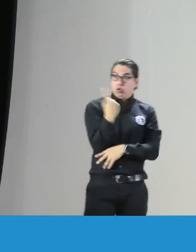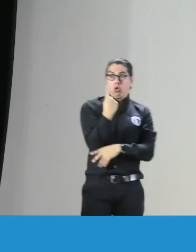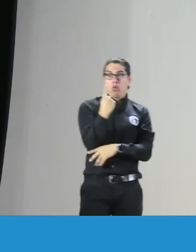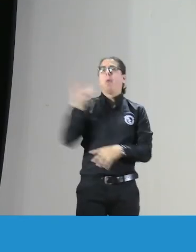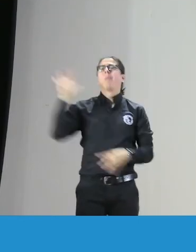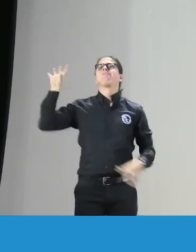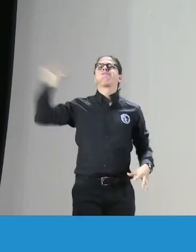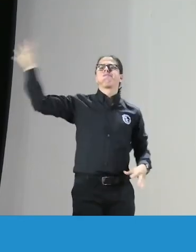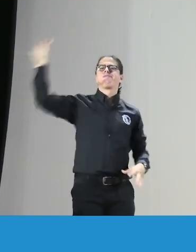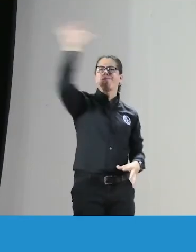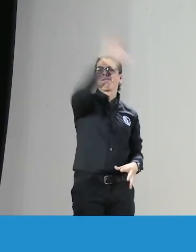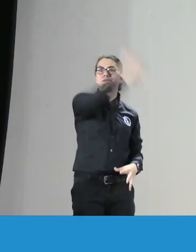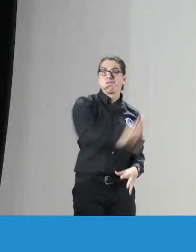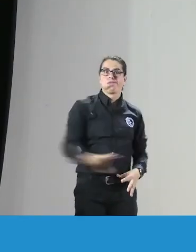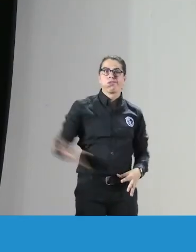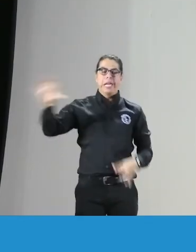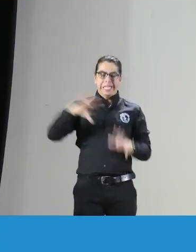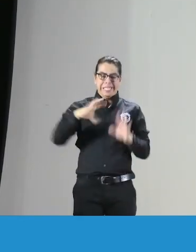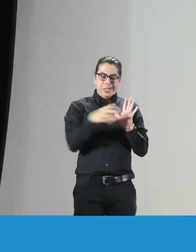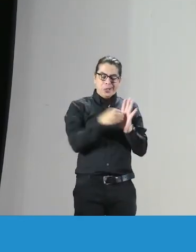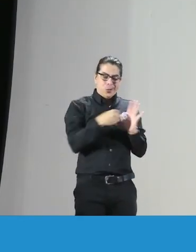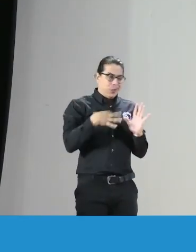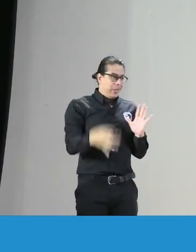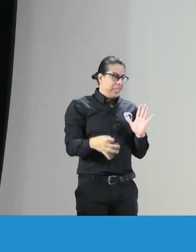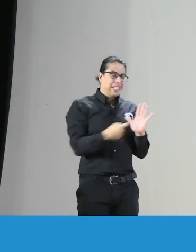entonces en Colombia a nivel nacional